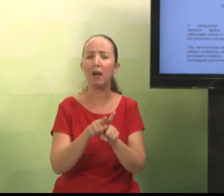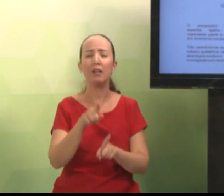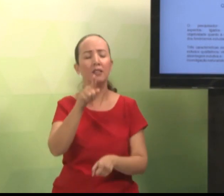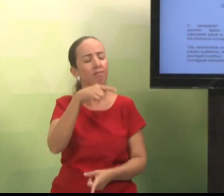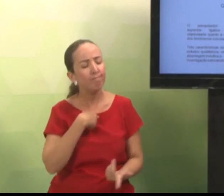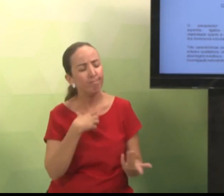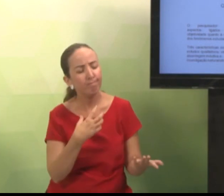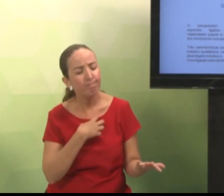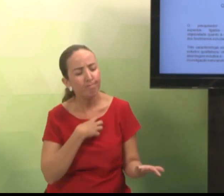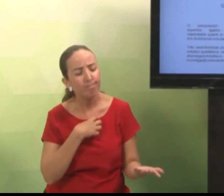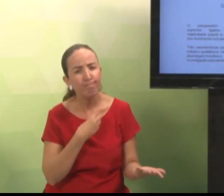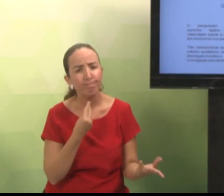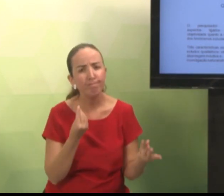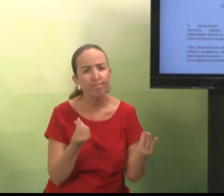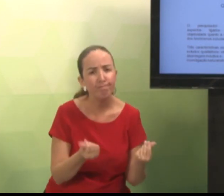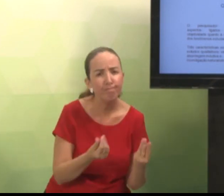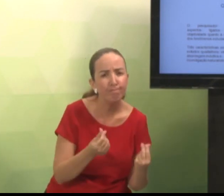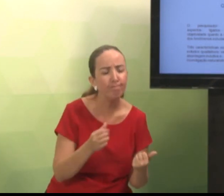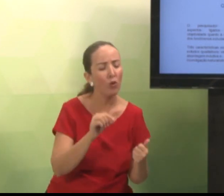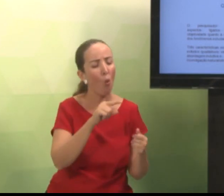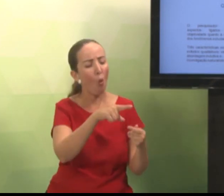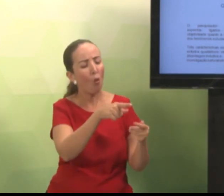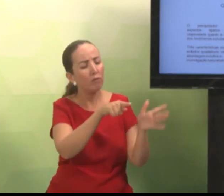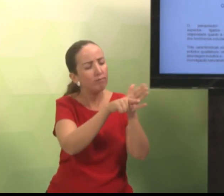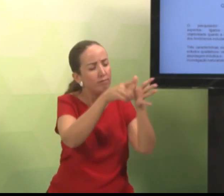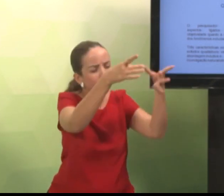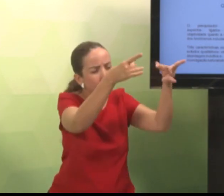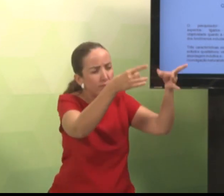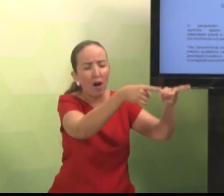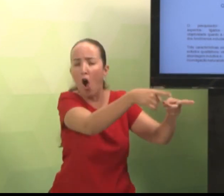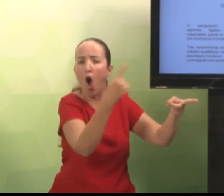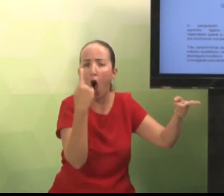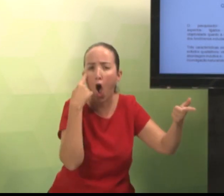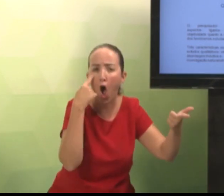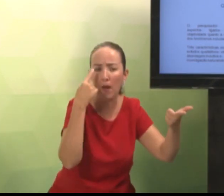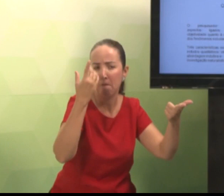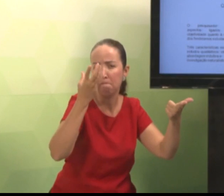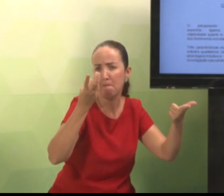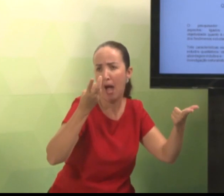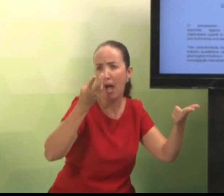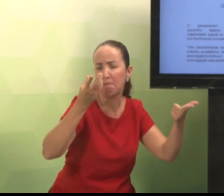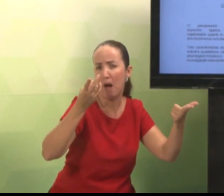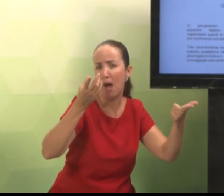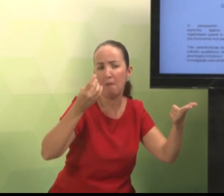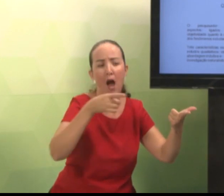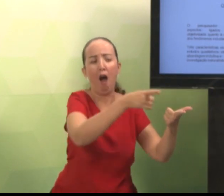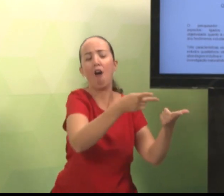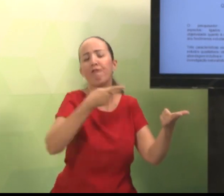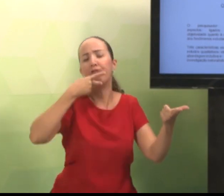no qual você vai perceber ali, detalhar, alguns aspectos